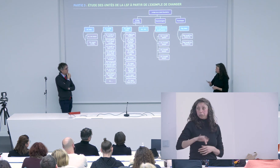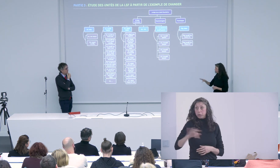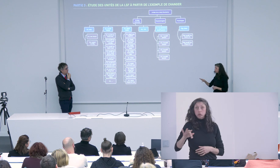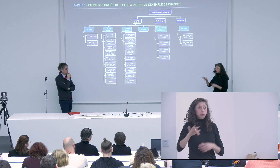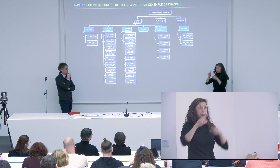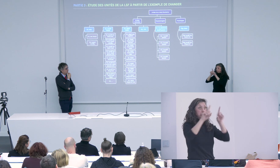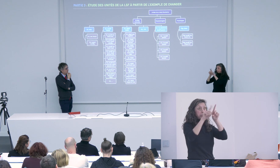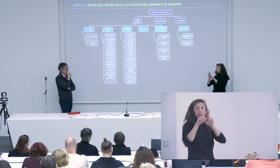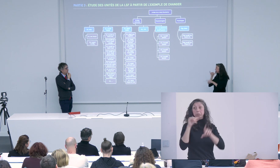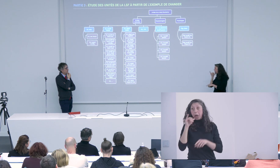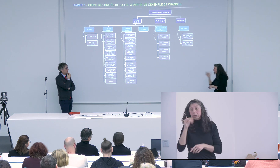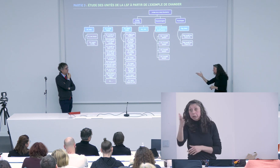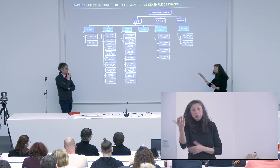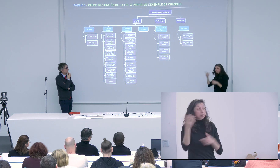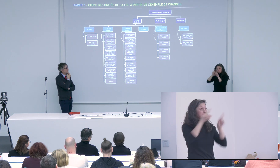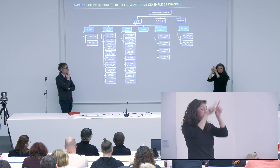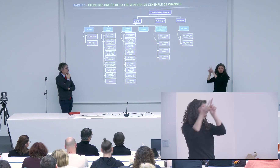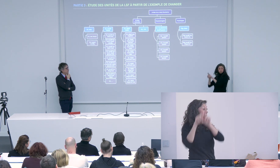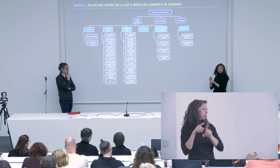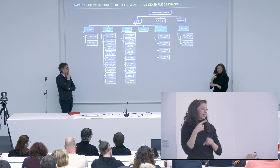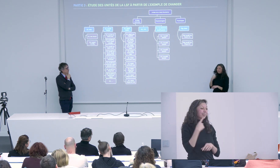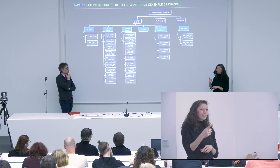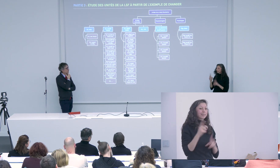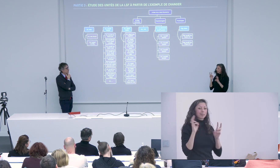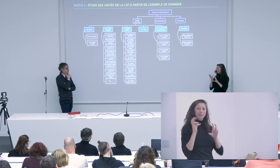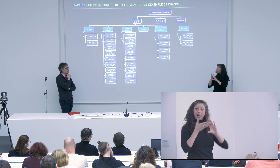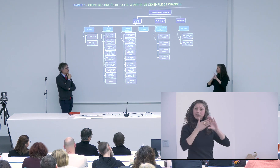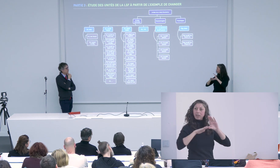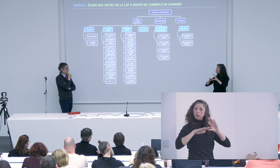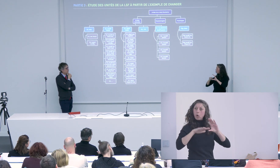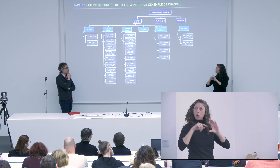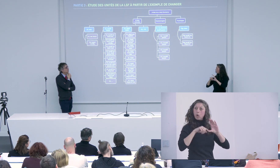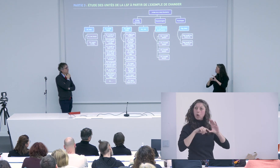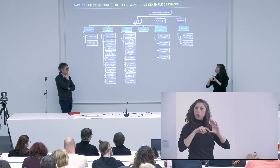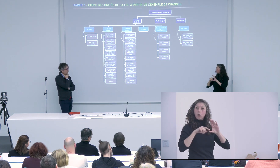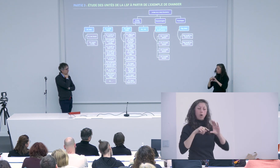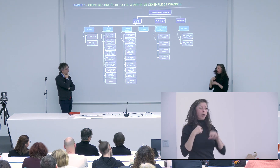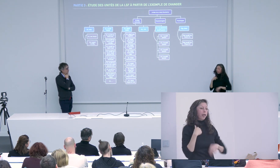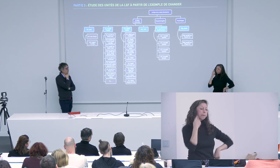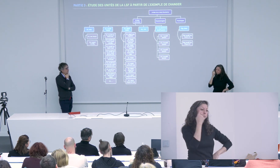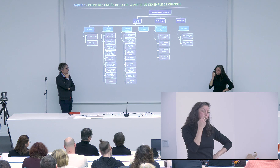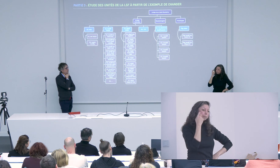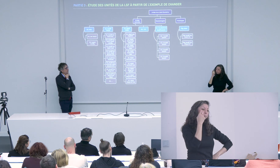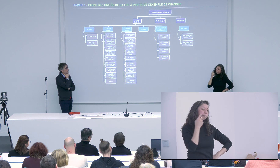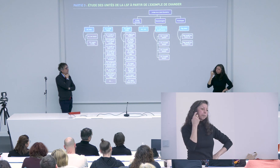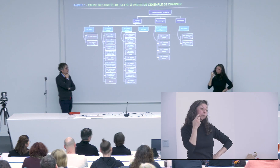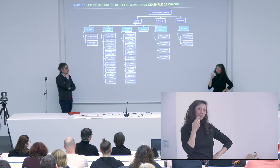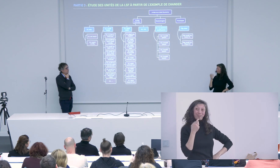langue des signes donc on a des théories je ne pas en Italie aux Etats-Unis en France on parle de classificateur